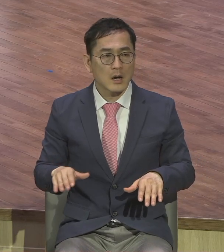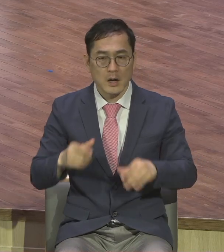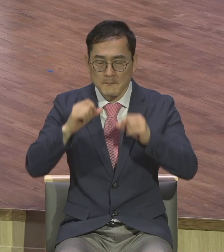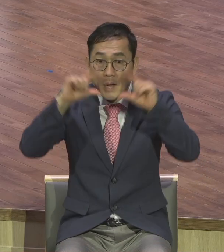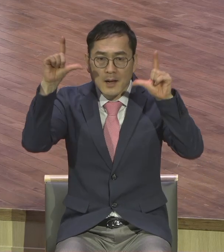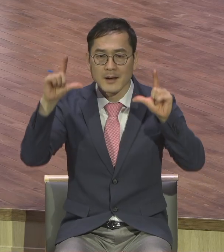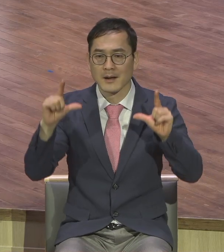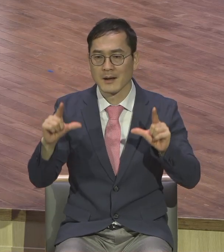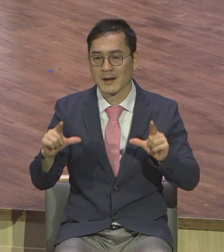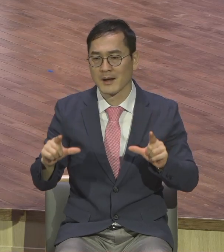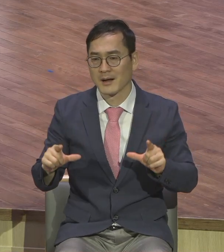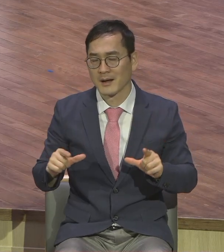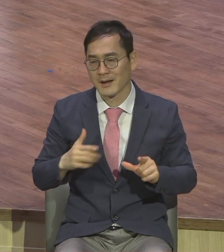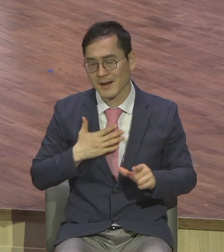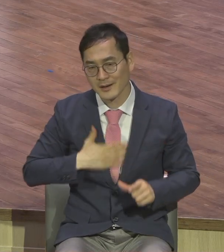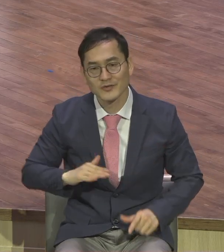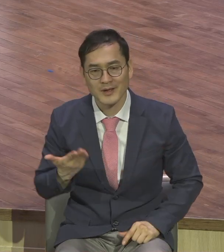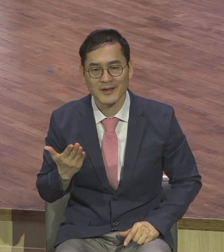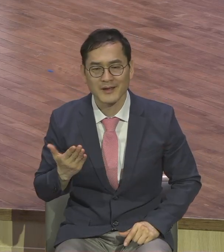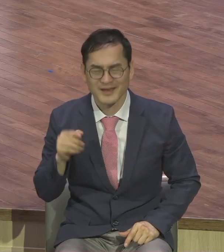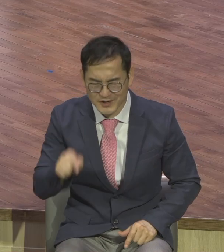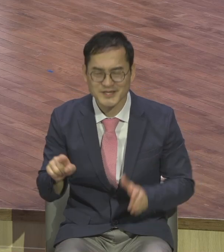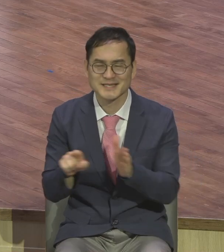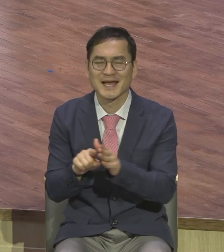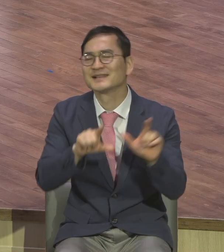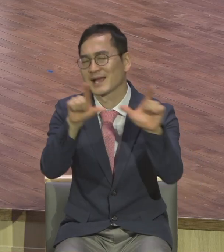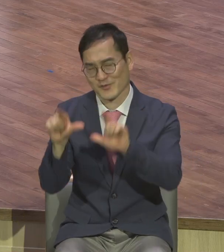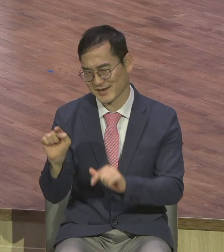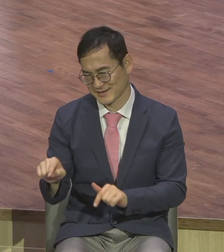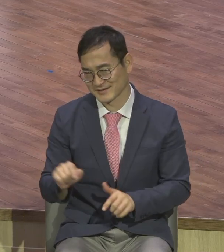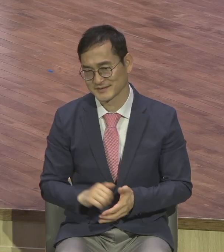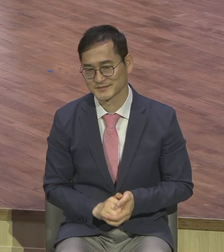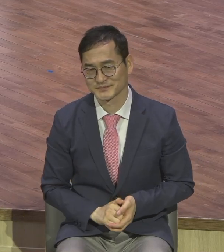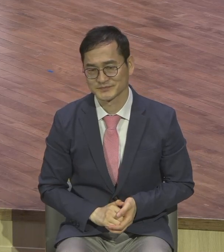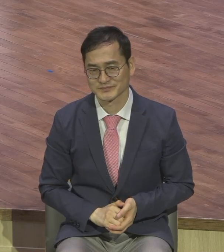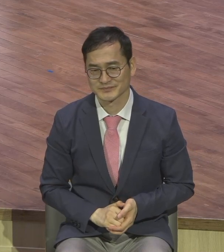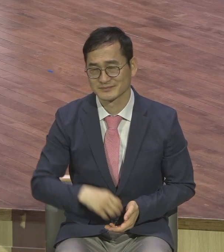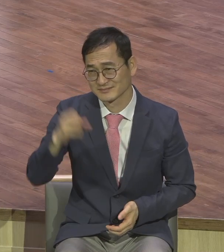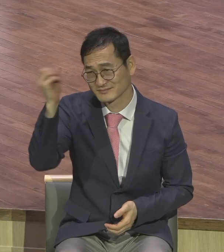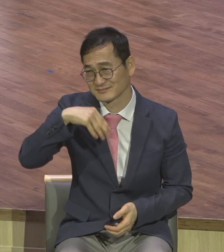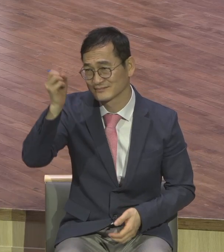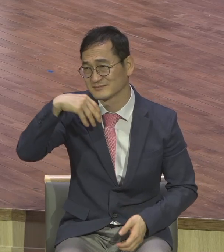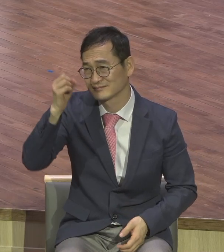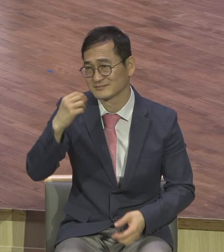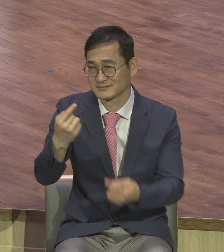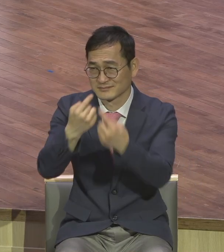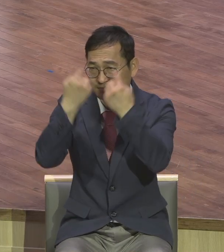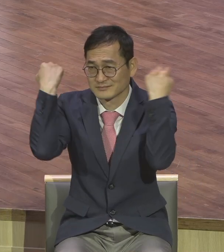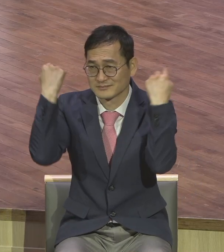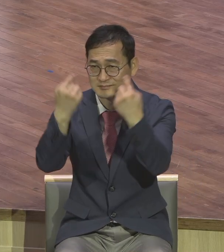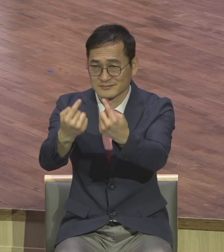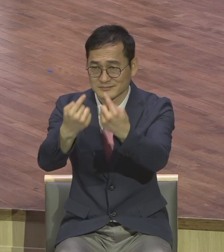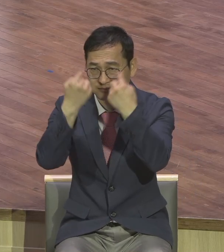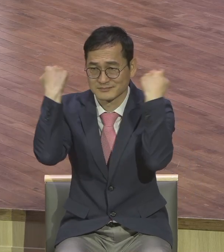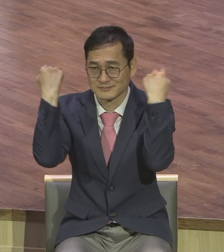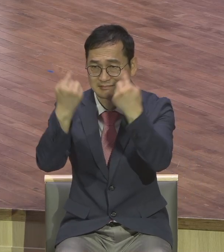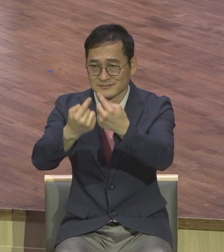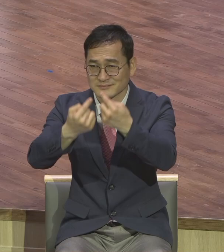이거 없는 사람은 그 뿌리가 약해요. 어느 날 자빠질지 몰라. 언제 뽑혀 날아갈지 몰라. 어느 날 바람 부리면 없어져